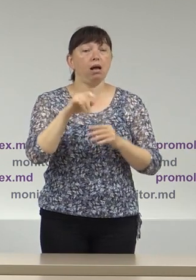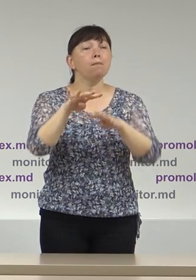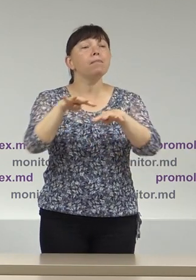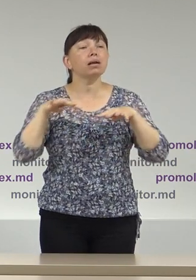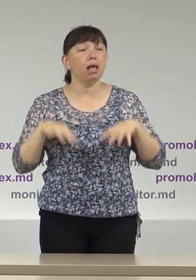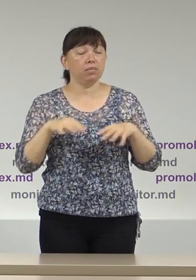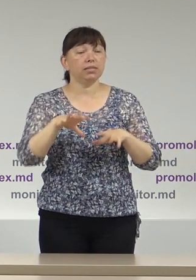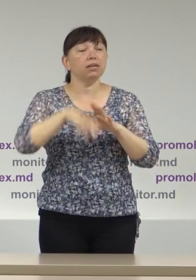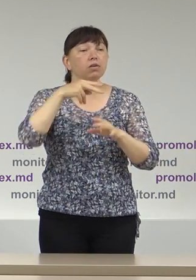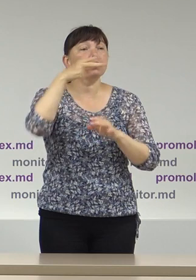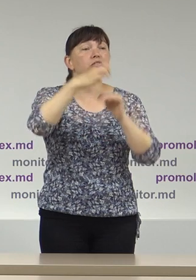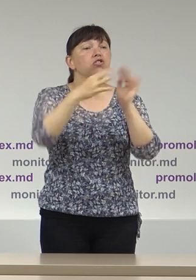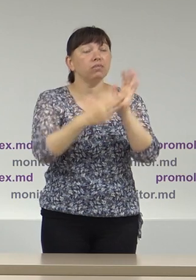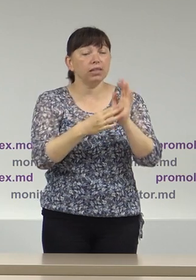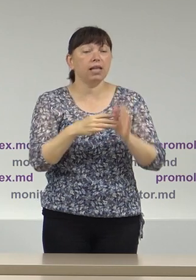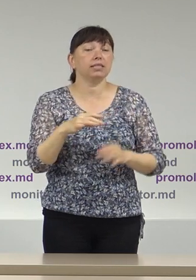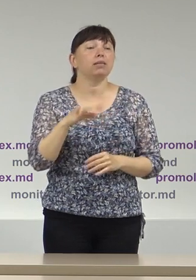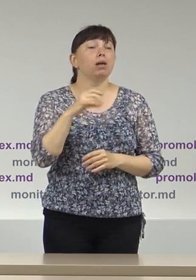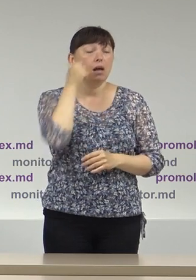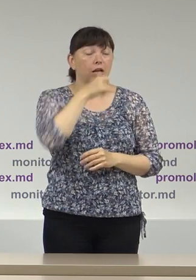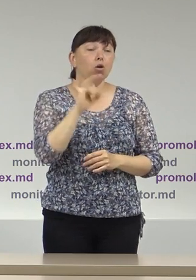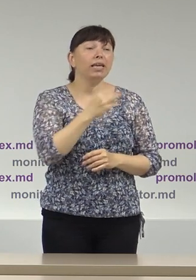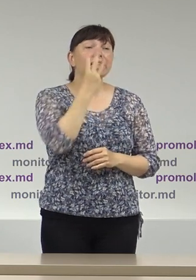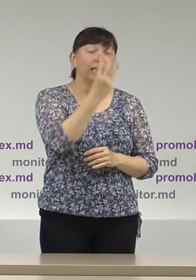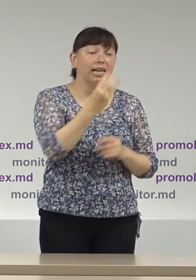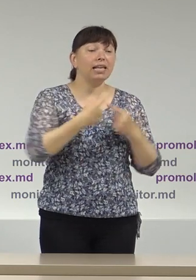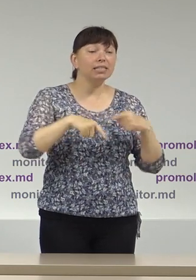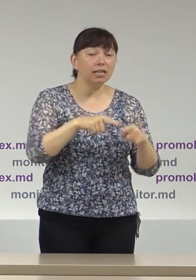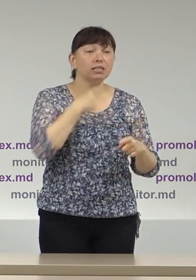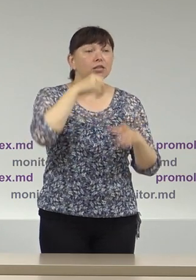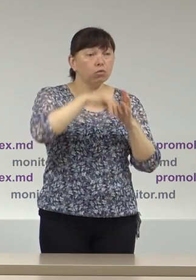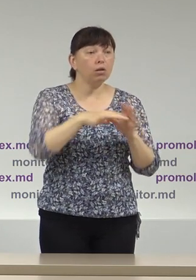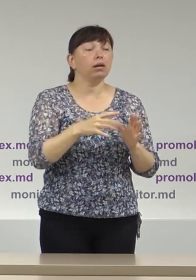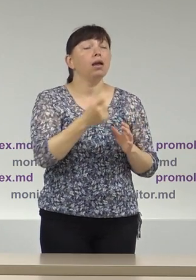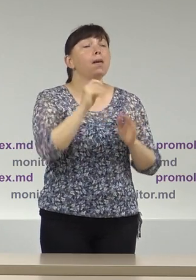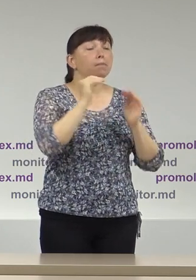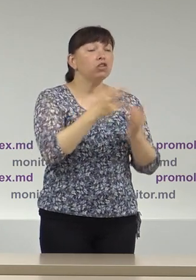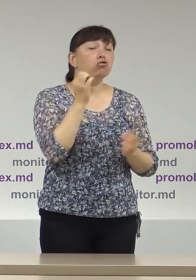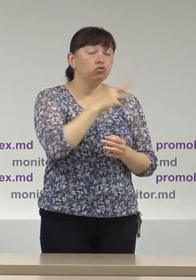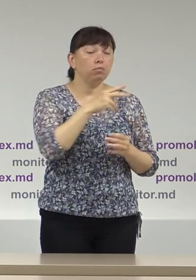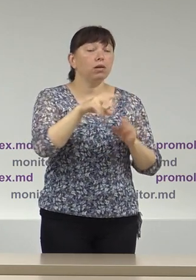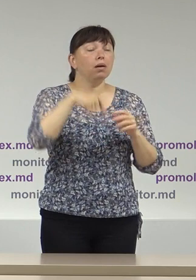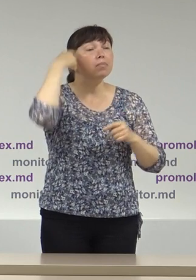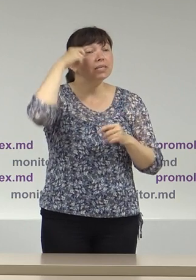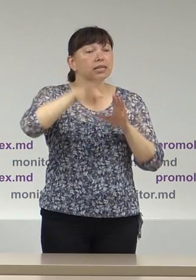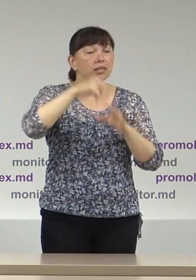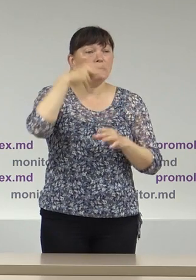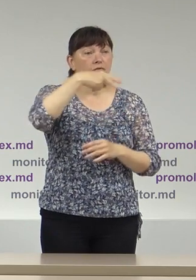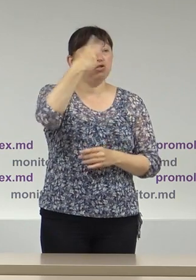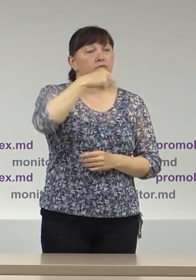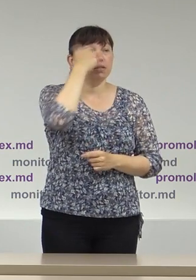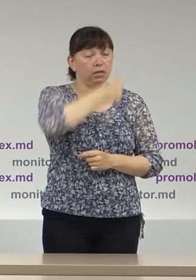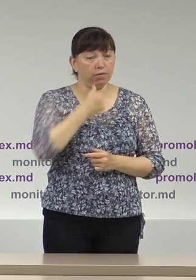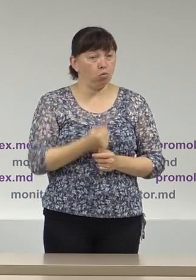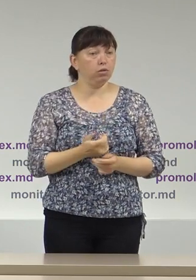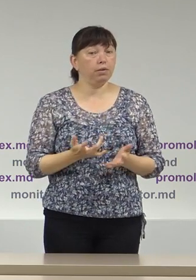2019 și cu 3 secții de votare mai puține decât la alegerile prezidențiale din 2020. Tot în perioada de